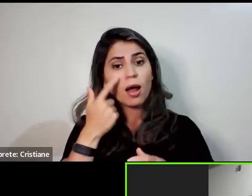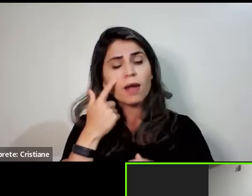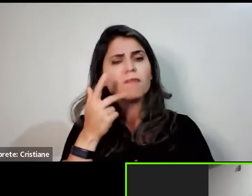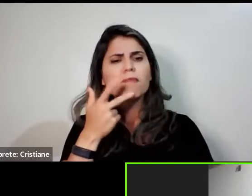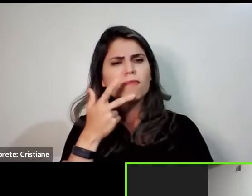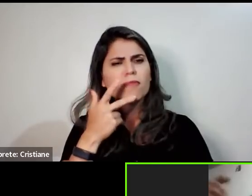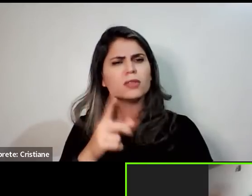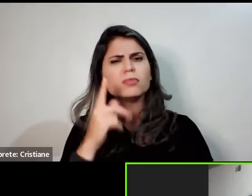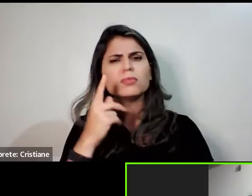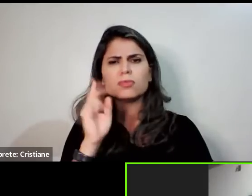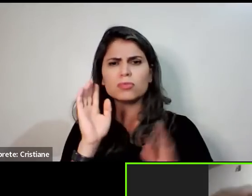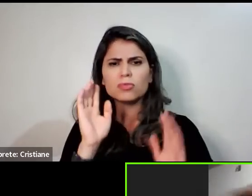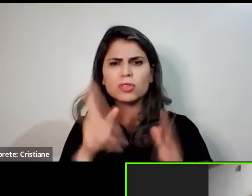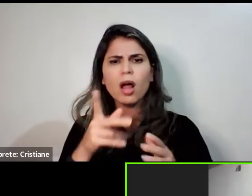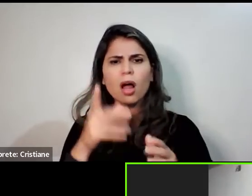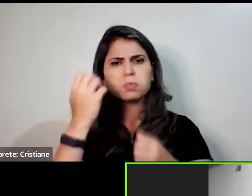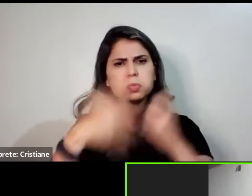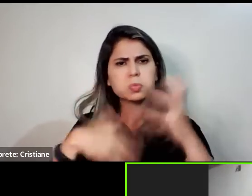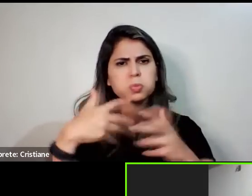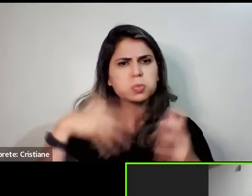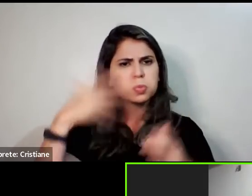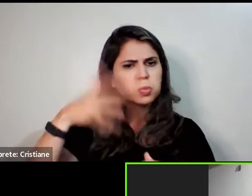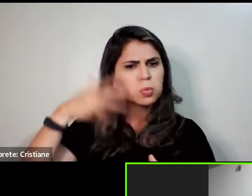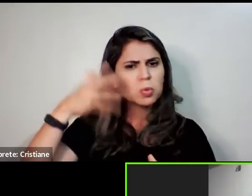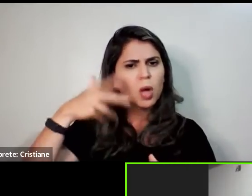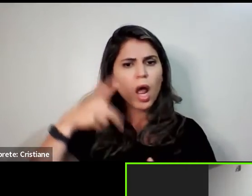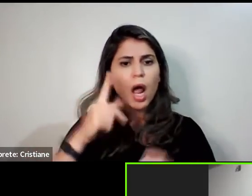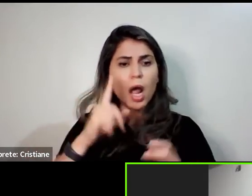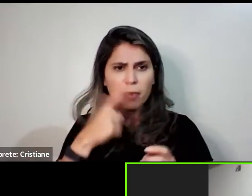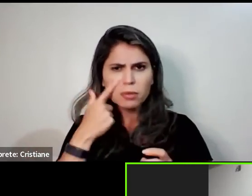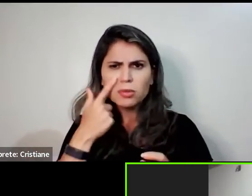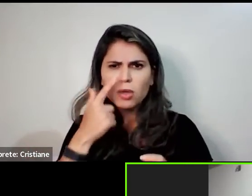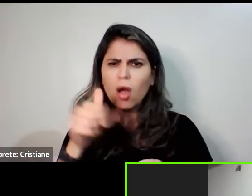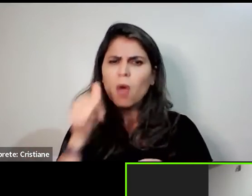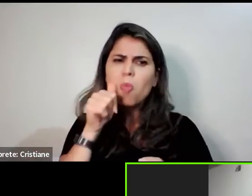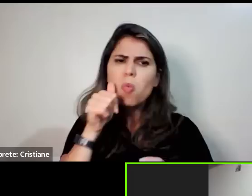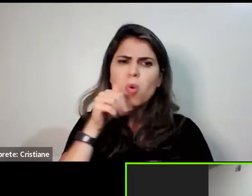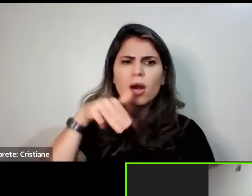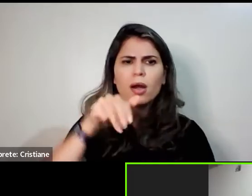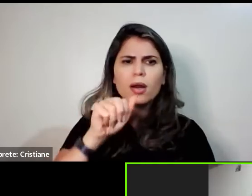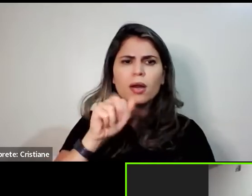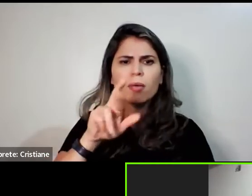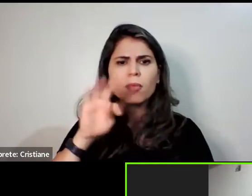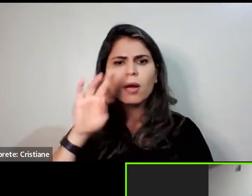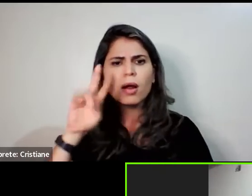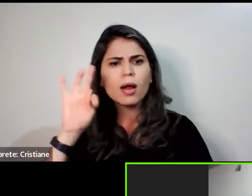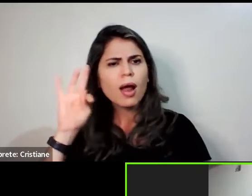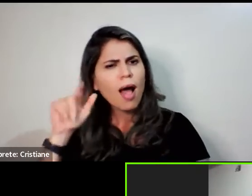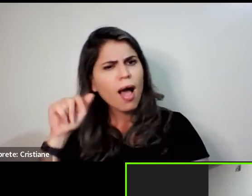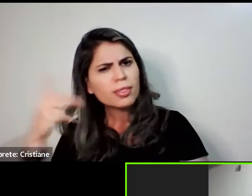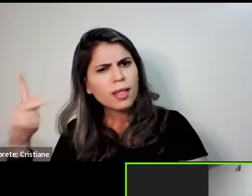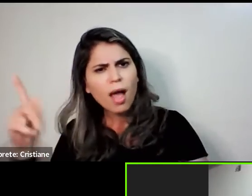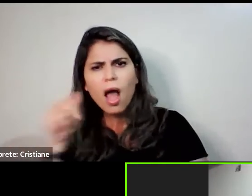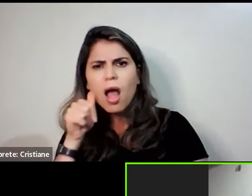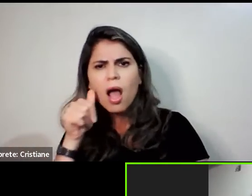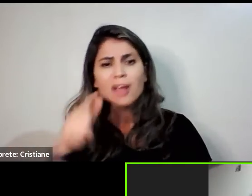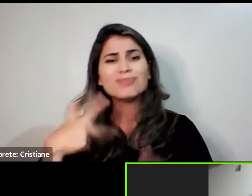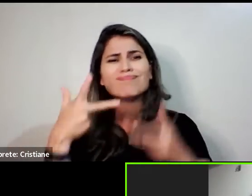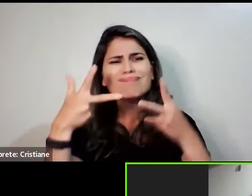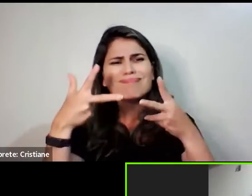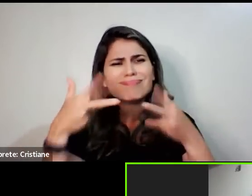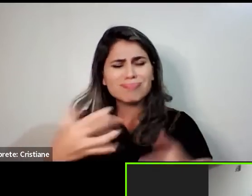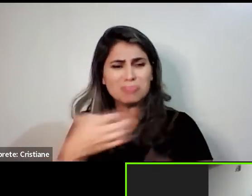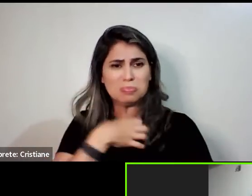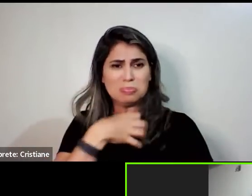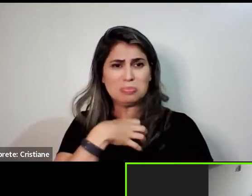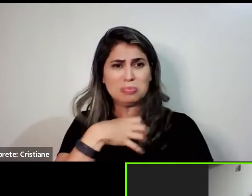Mas, igual aí a Marta falou, eu tenho essa cãibra. a cãibra